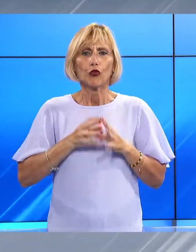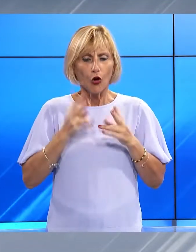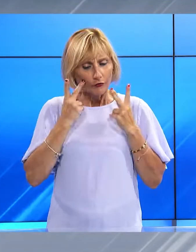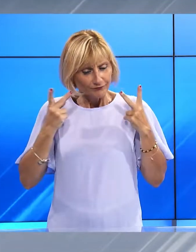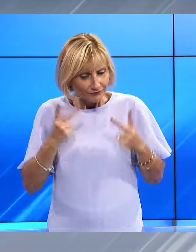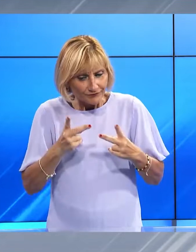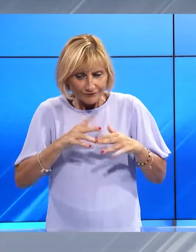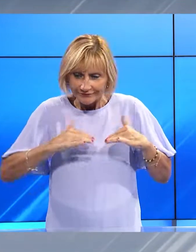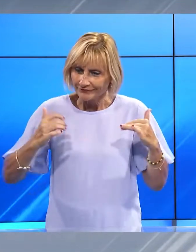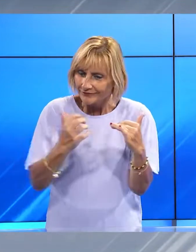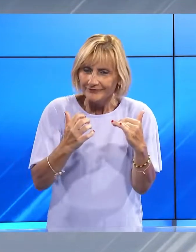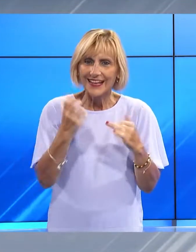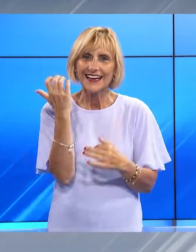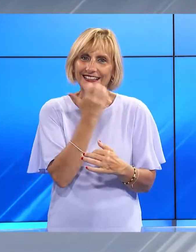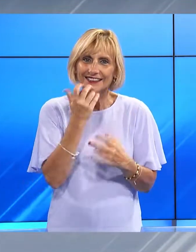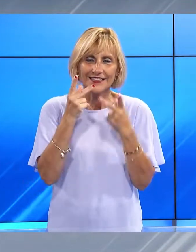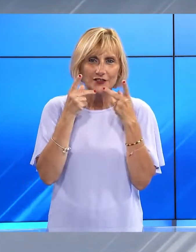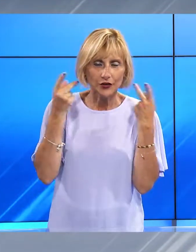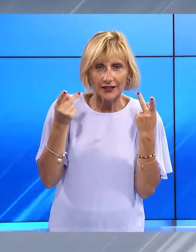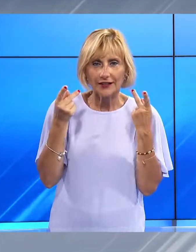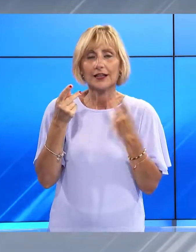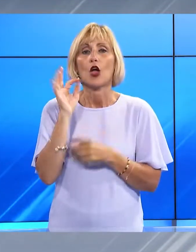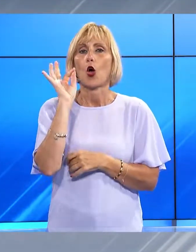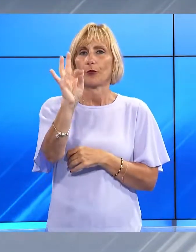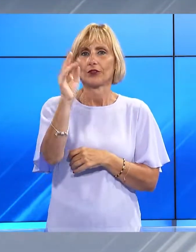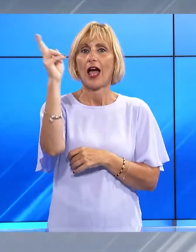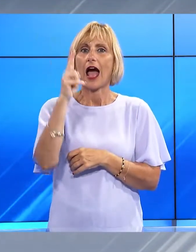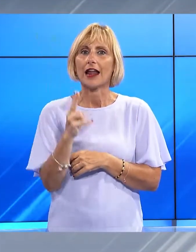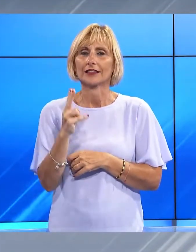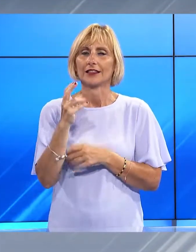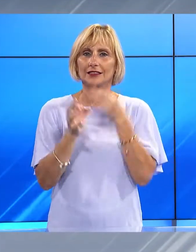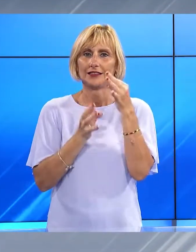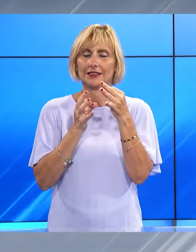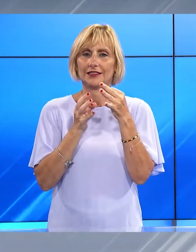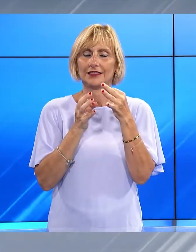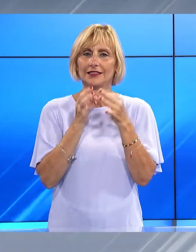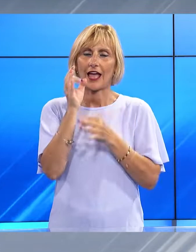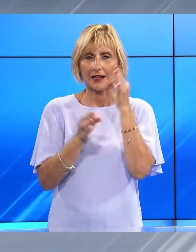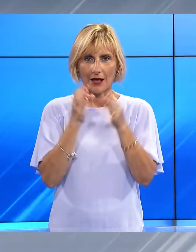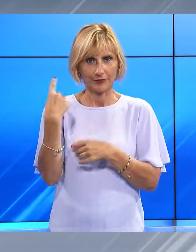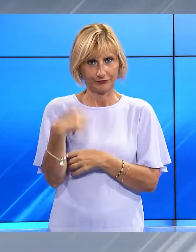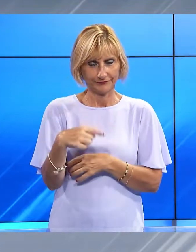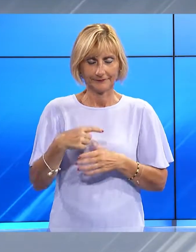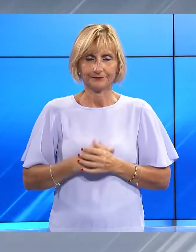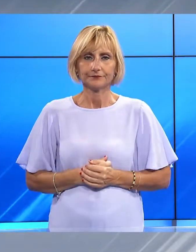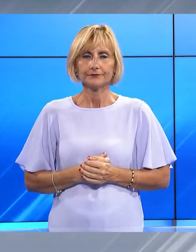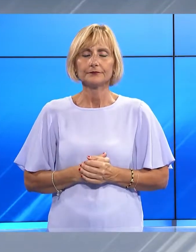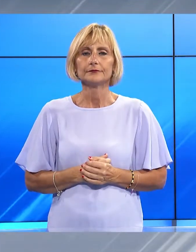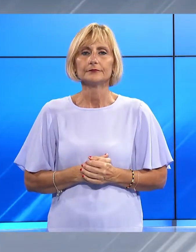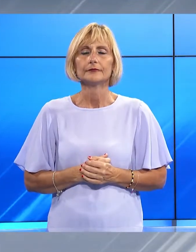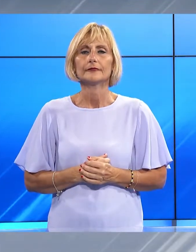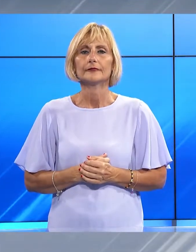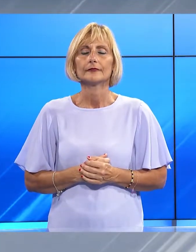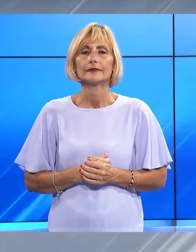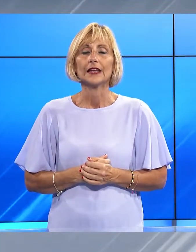sorridere. Tutto questo è l'obiettivo di Art Therapy. Vi sembra poco? Ed è ormai un conto alla rovescia per